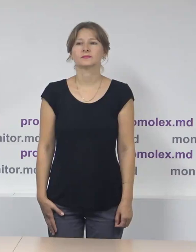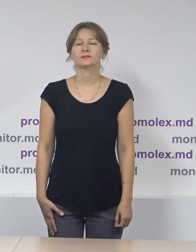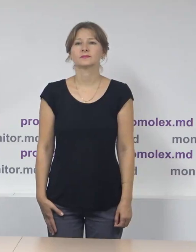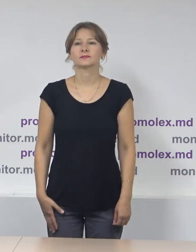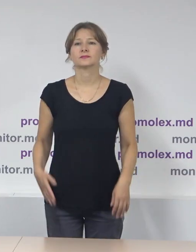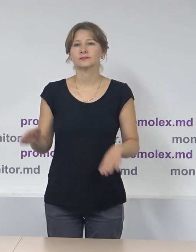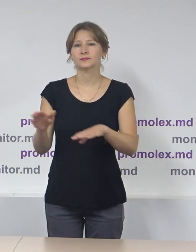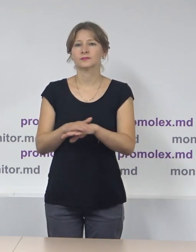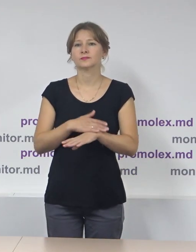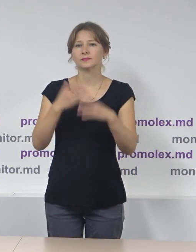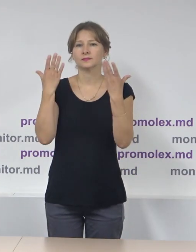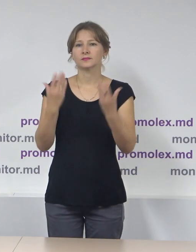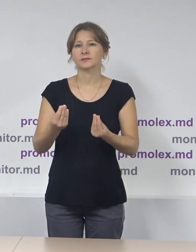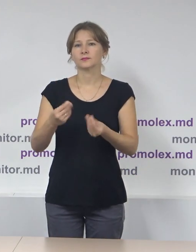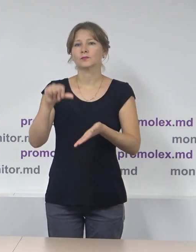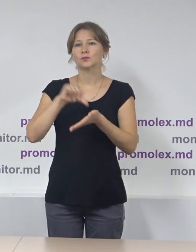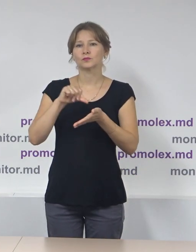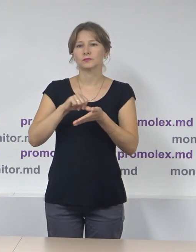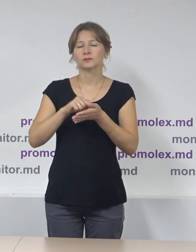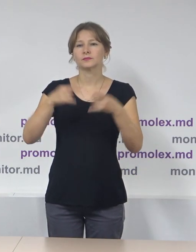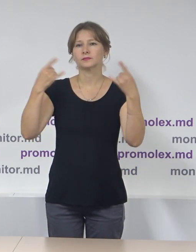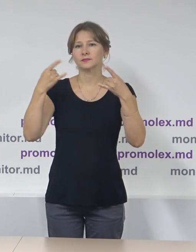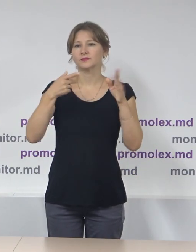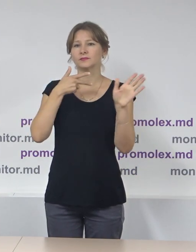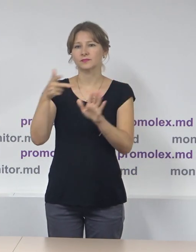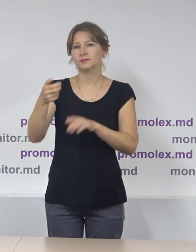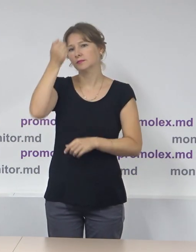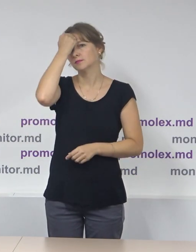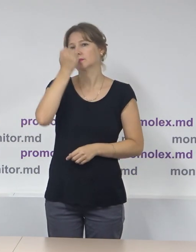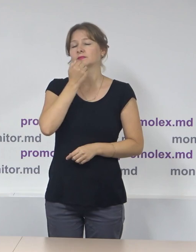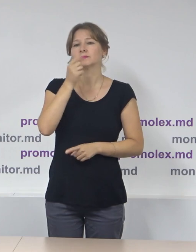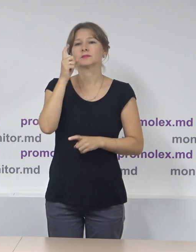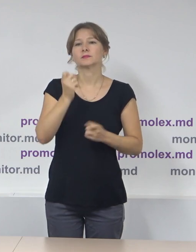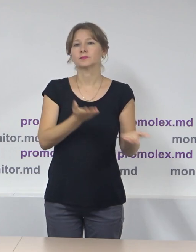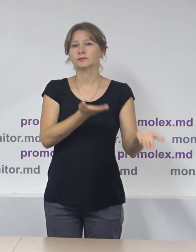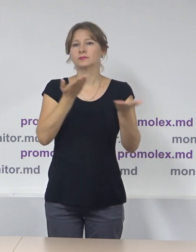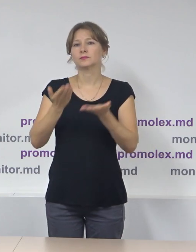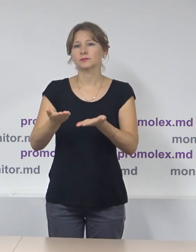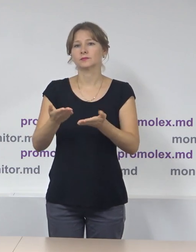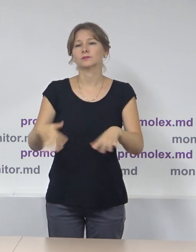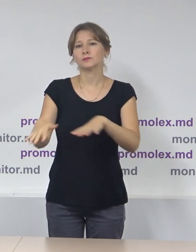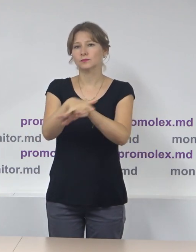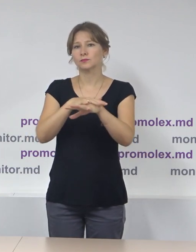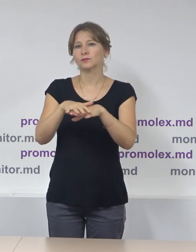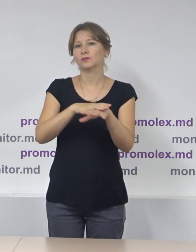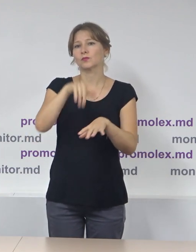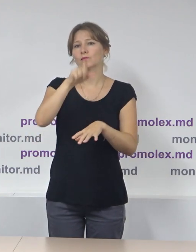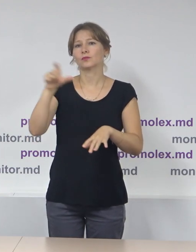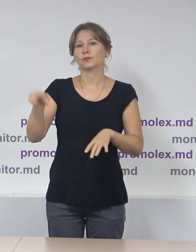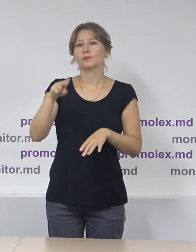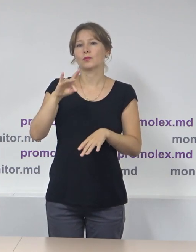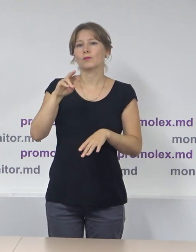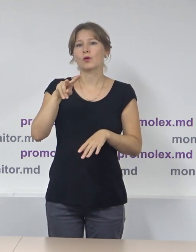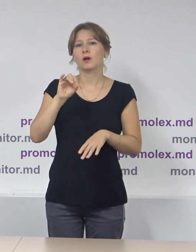Bună dimineața, estimați reprezentanții MASS Media! Vă mulțumesc mult că ați dat curs invitației Asociației Promolec de a participa la această